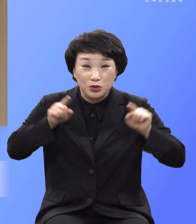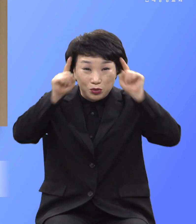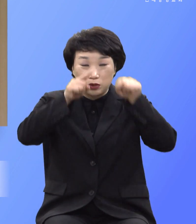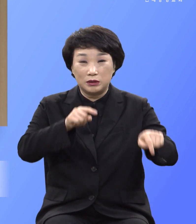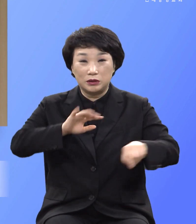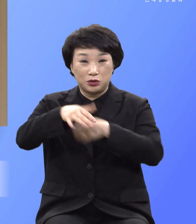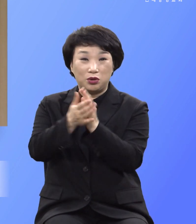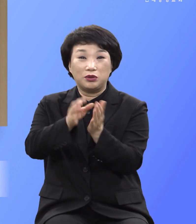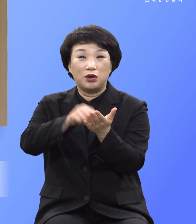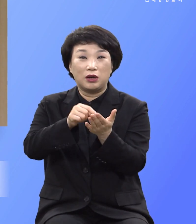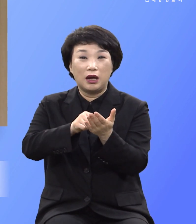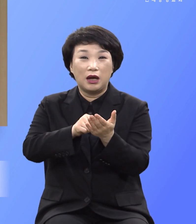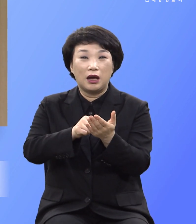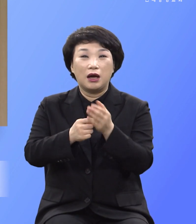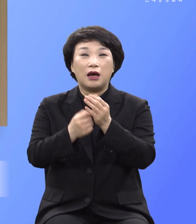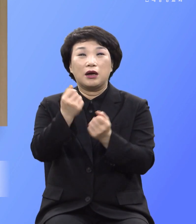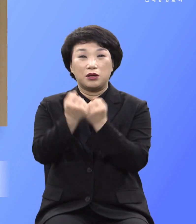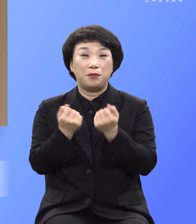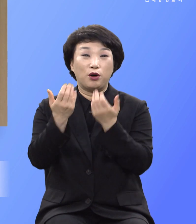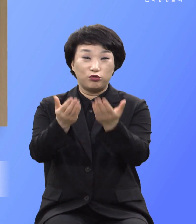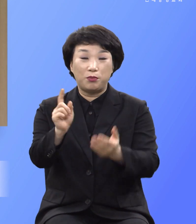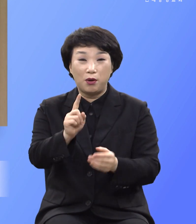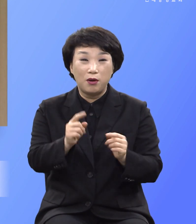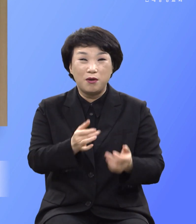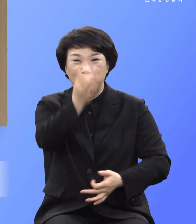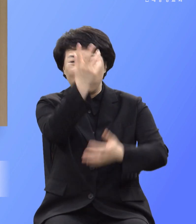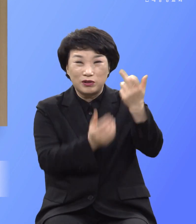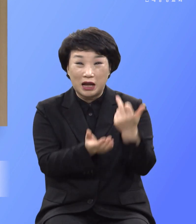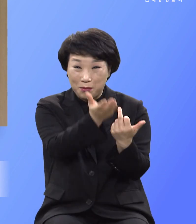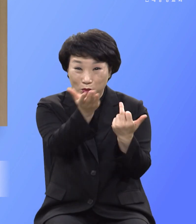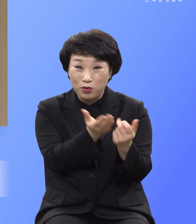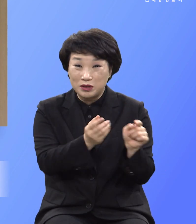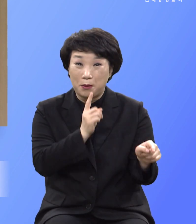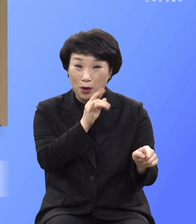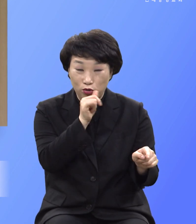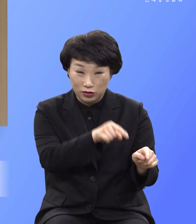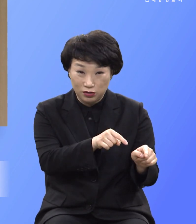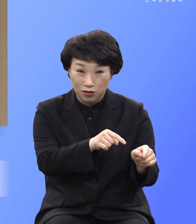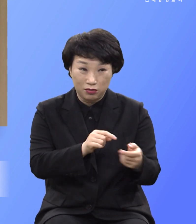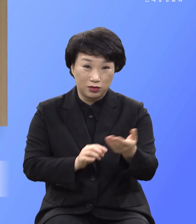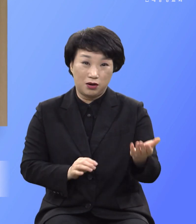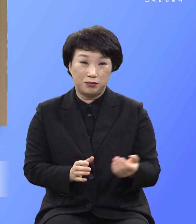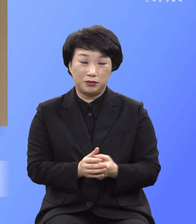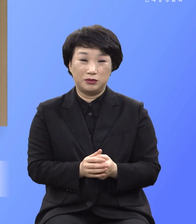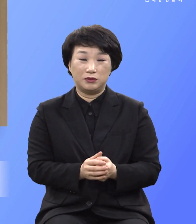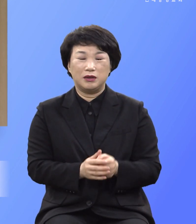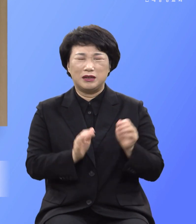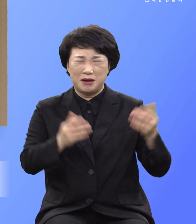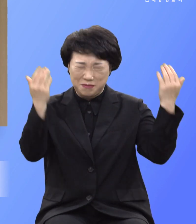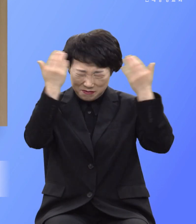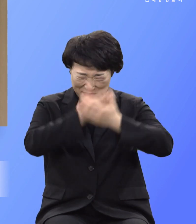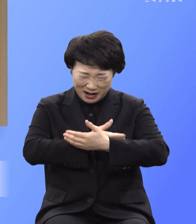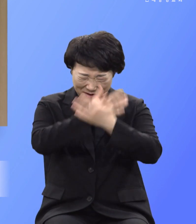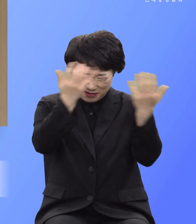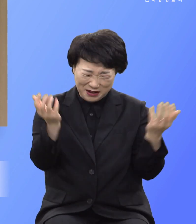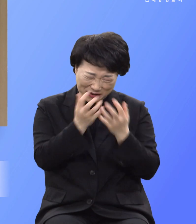편안하기를 타는 불못이라고 했으며 그리고 밤낮 괴로움을 받는